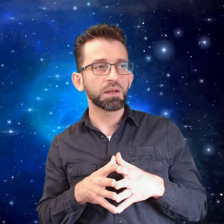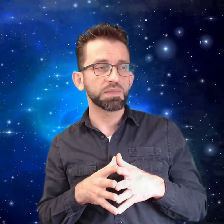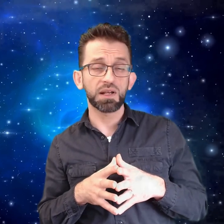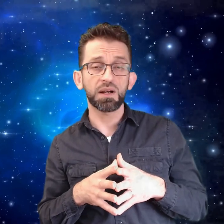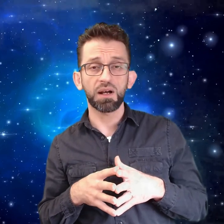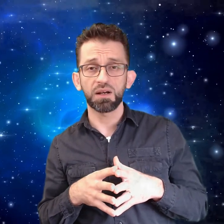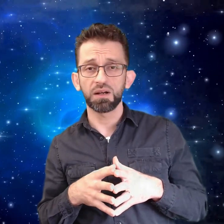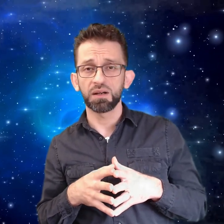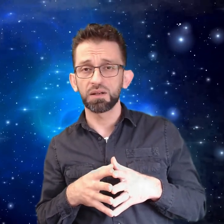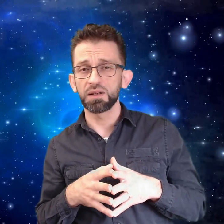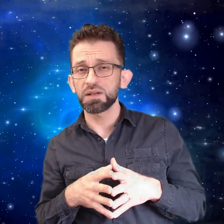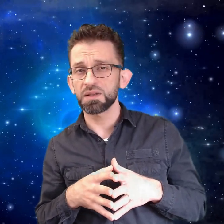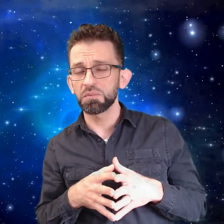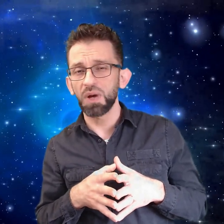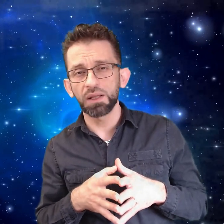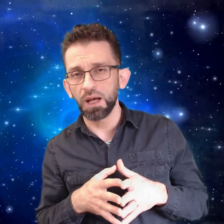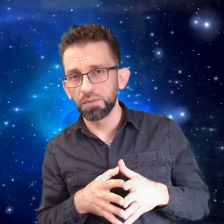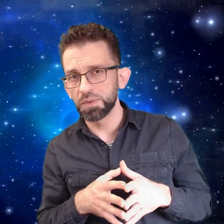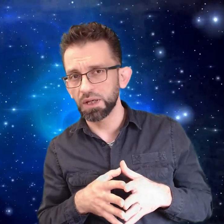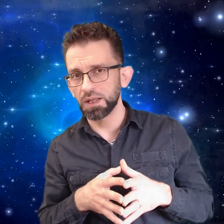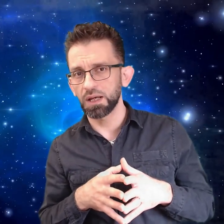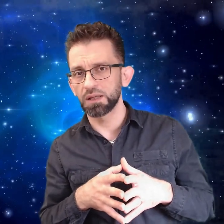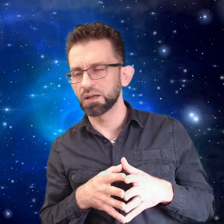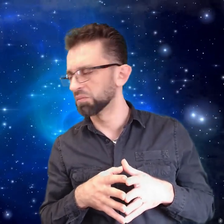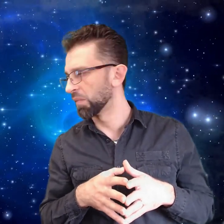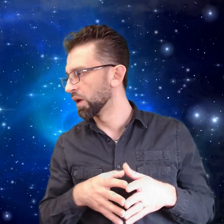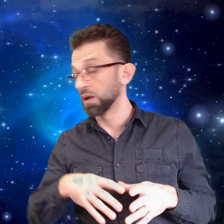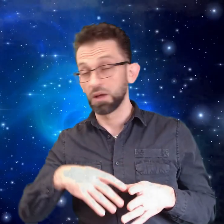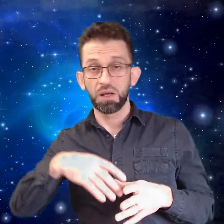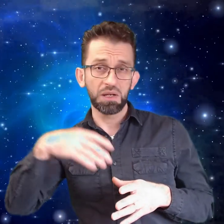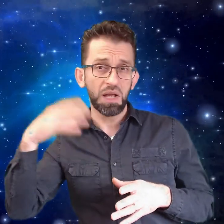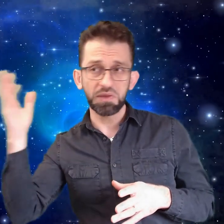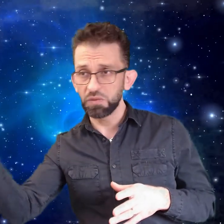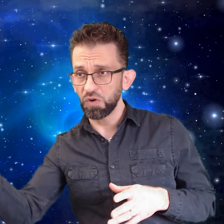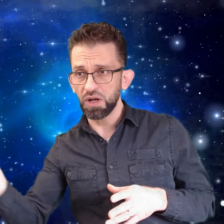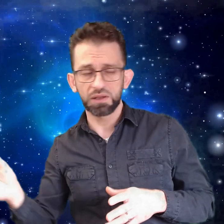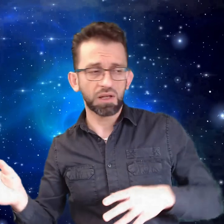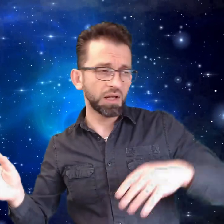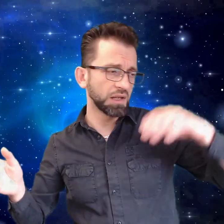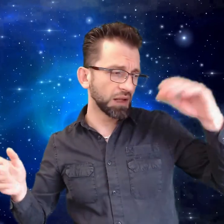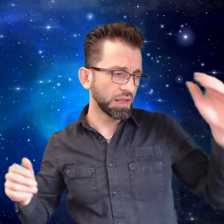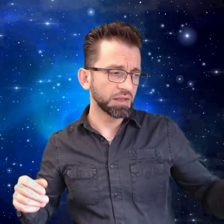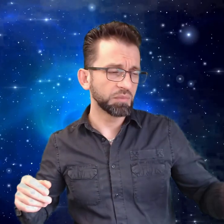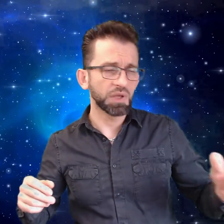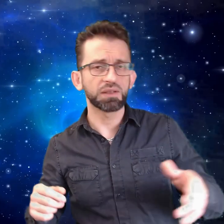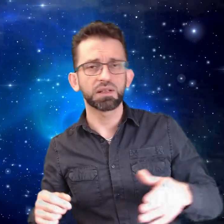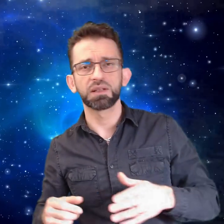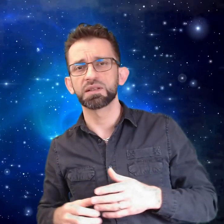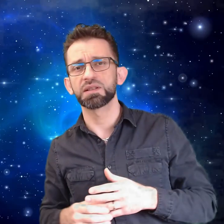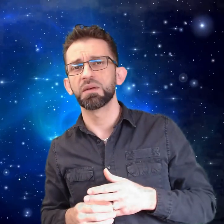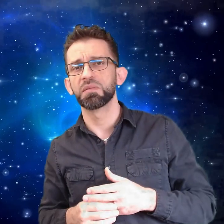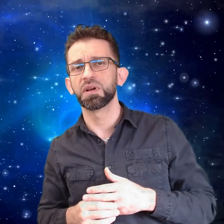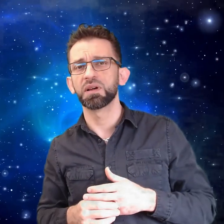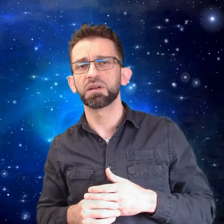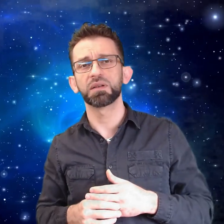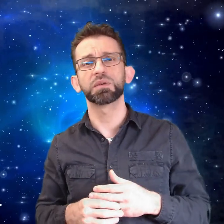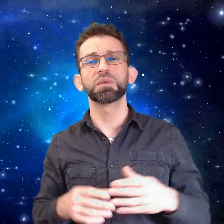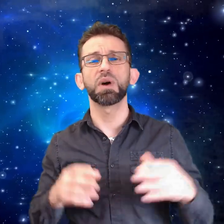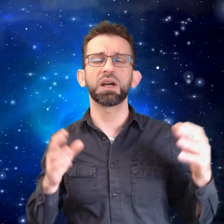بصراحة الناس ما حدا حابب يحكي الحقيقة اللي عند المعارضة اللي قاعدين بمناطق النظام واقعين